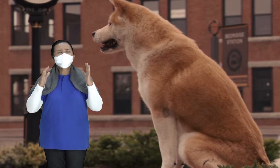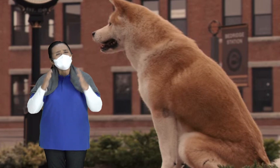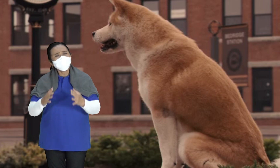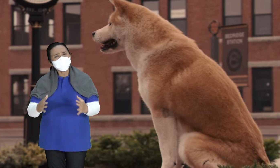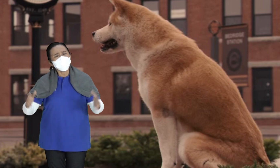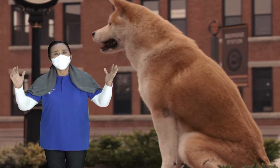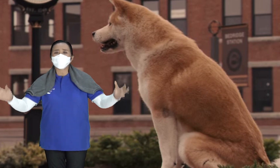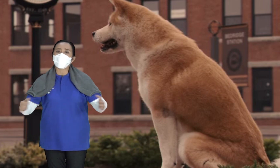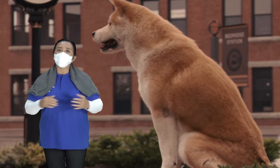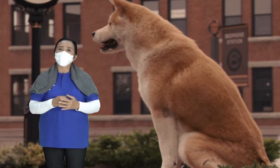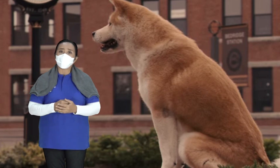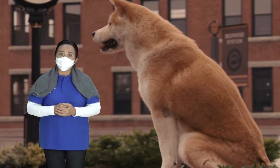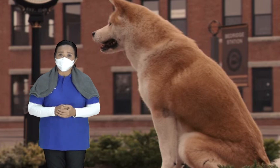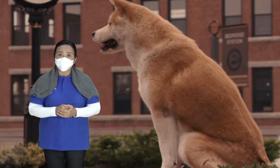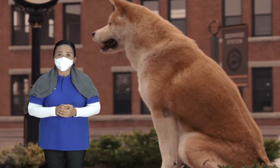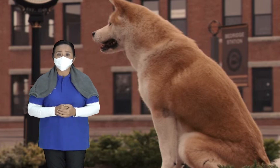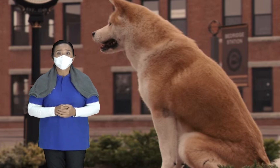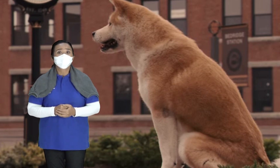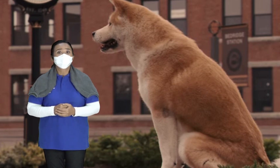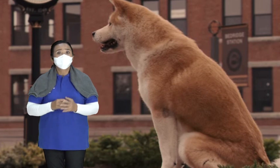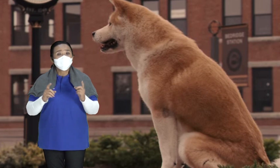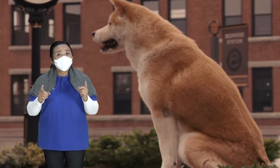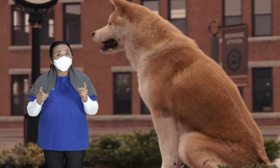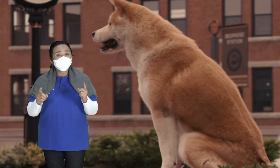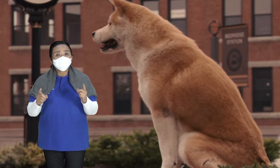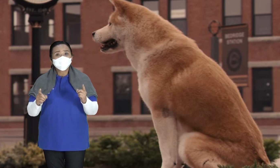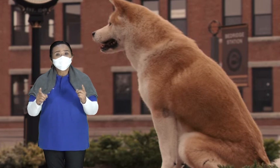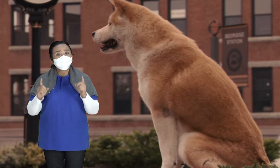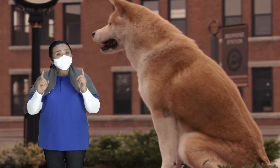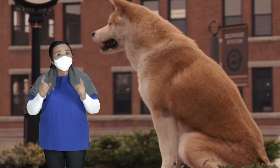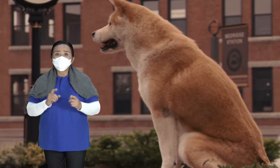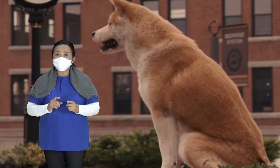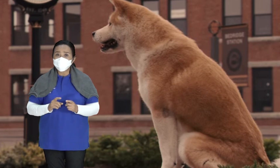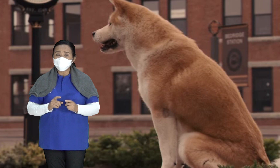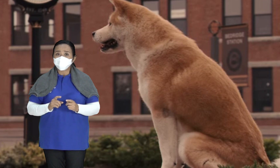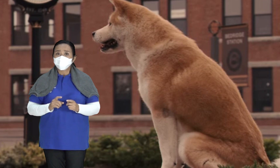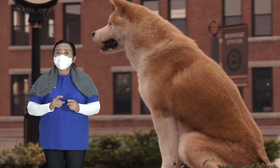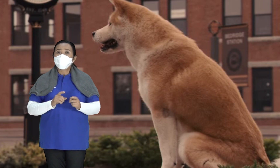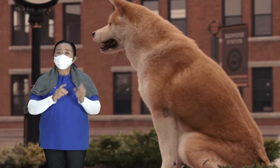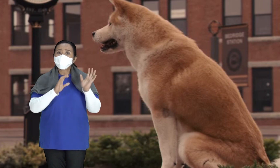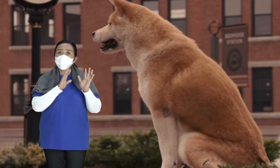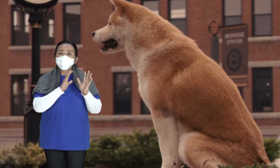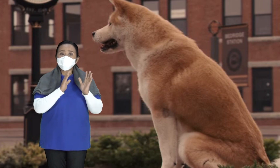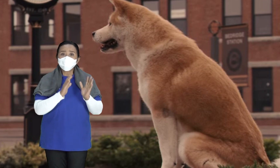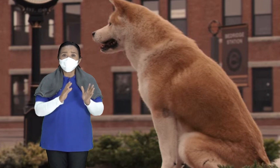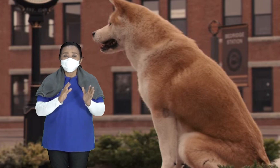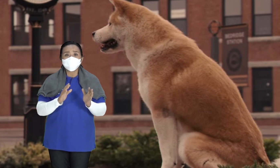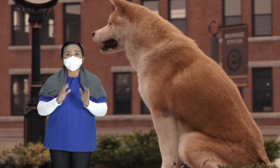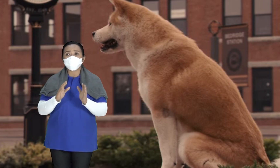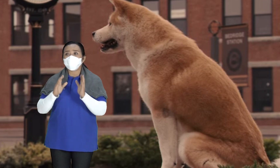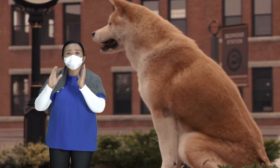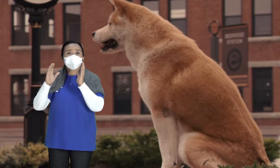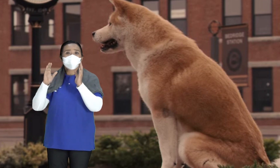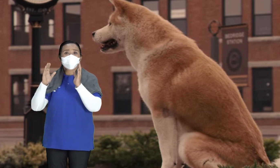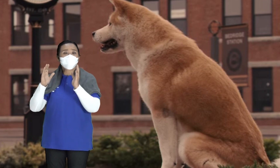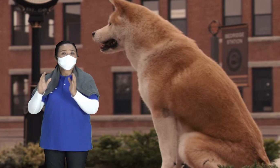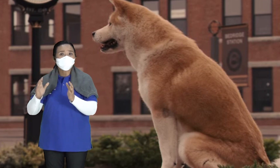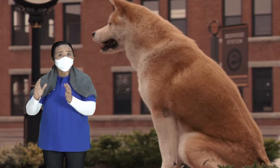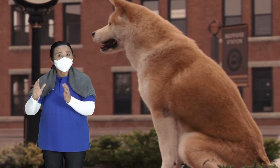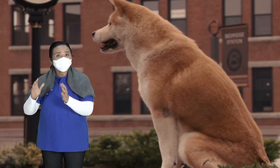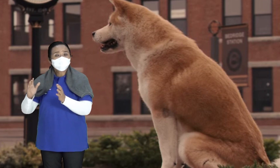Sampai bertahun-tahun Hingga suatu hari Hachiko pergi bersama